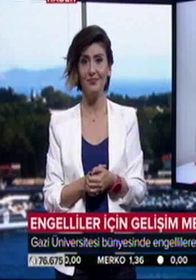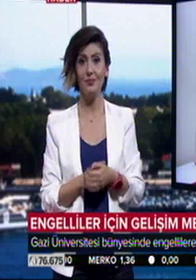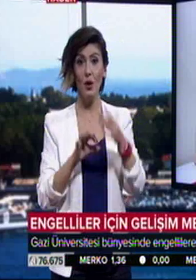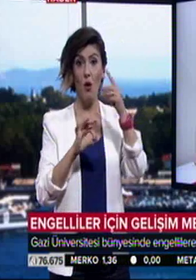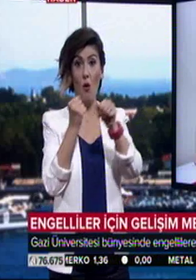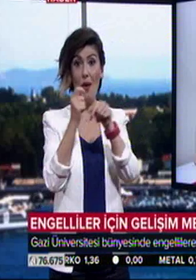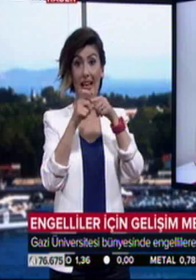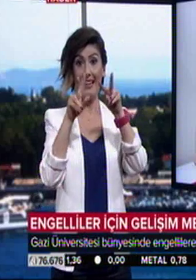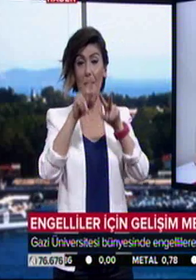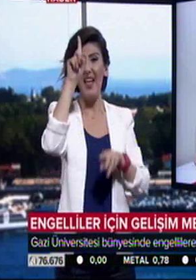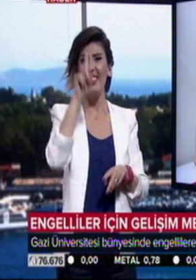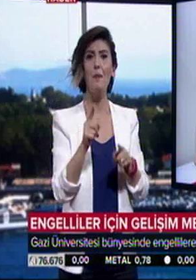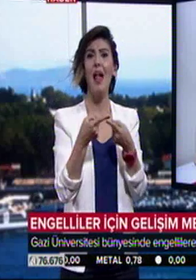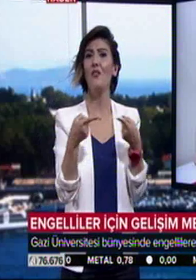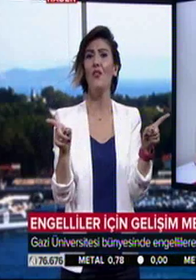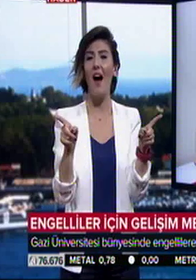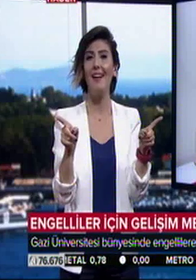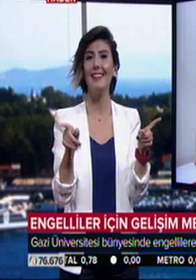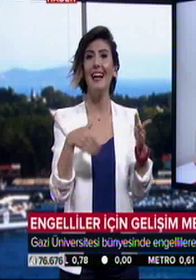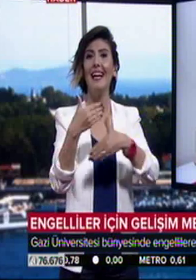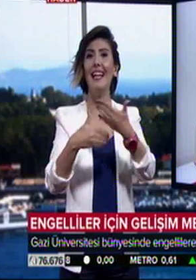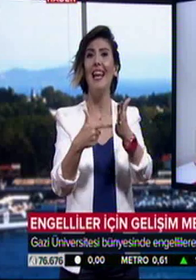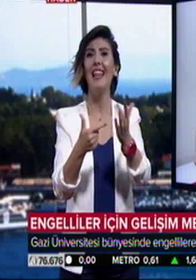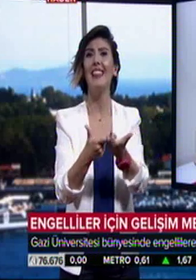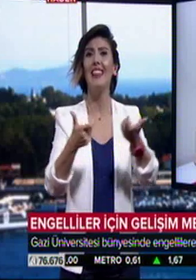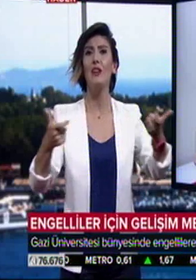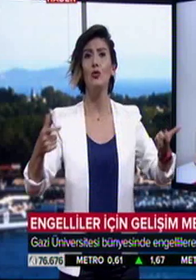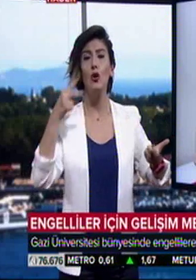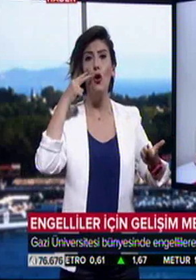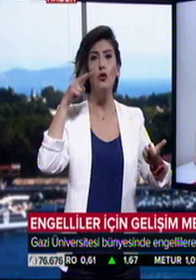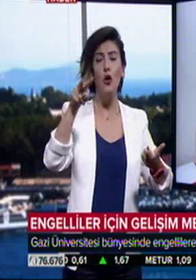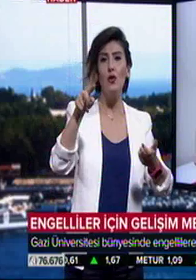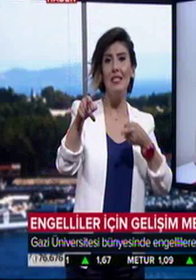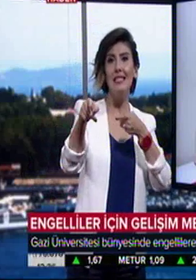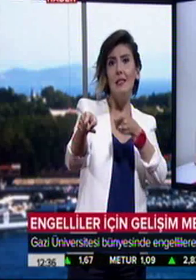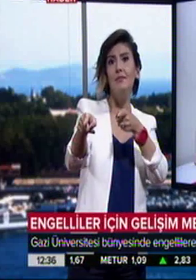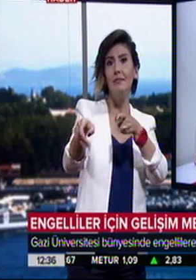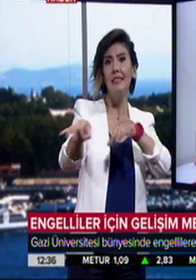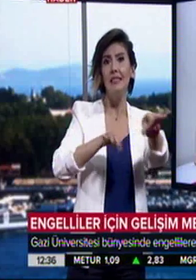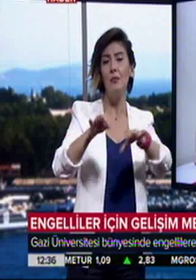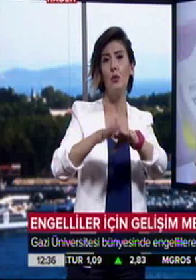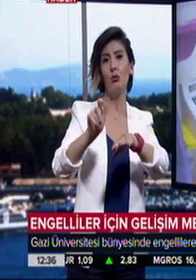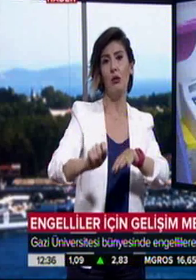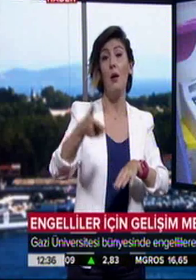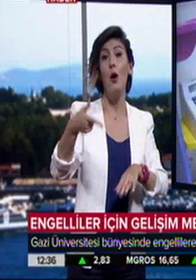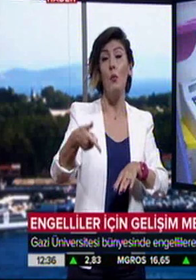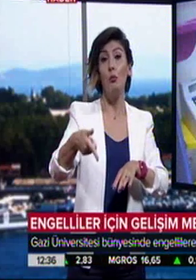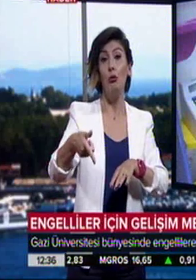ileri teknoloji göz izleme sistemlerinin çocukların ve gençlerin değerlendirmelerinde kullanılması. İleri teknoloji göz